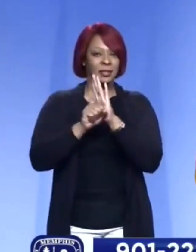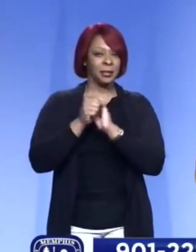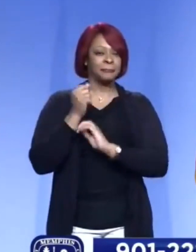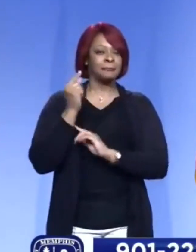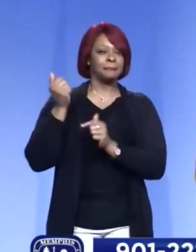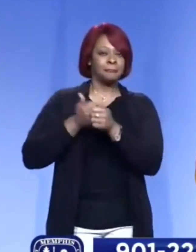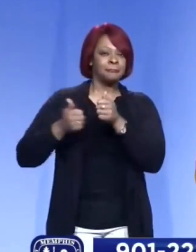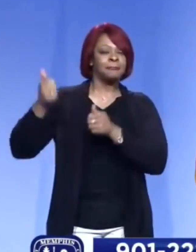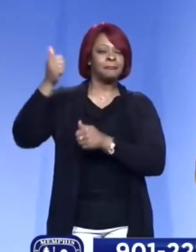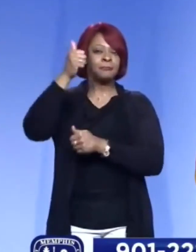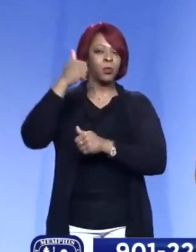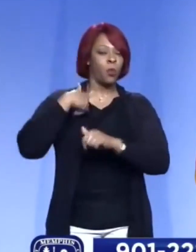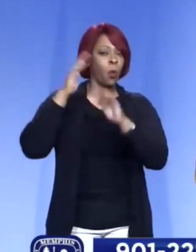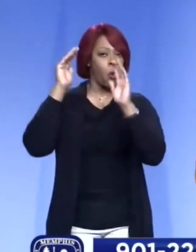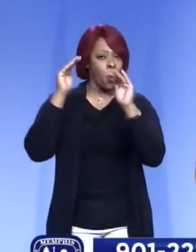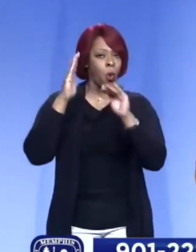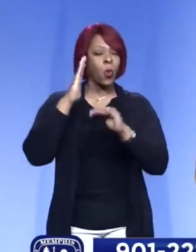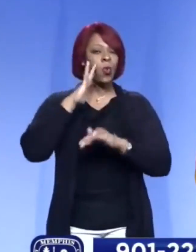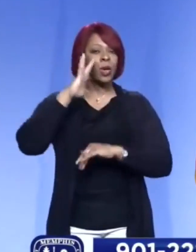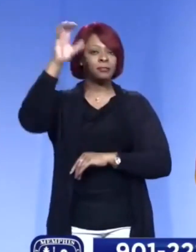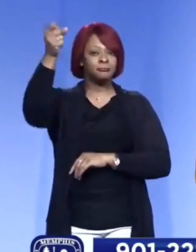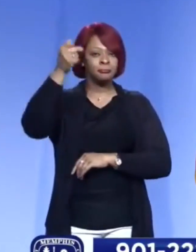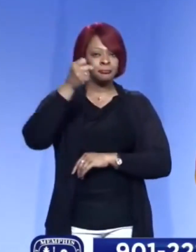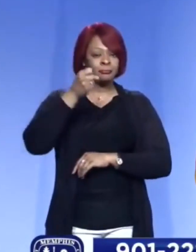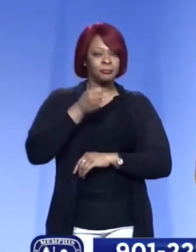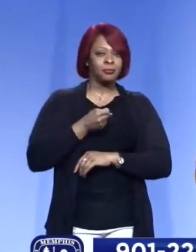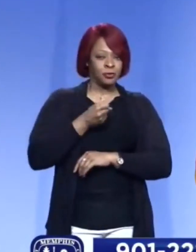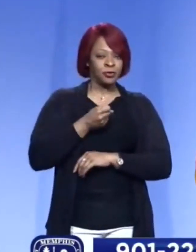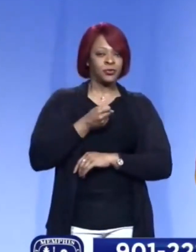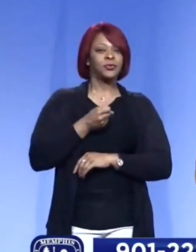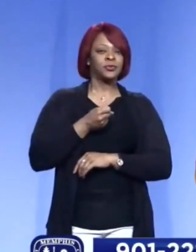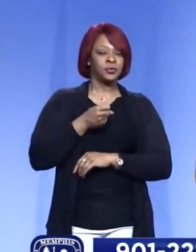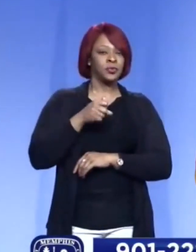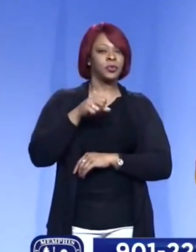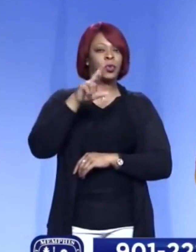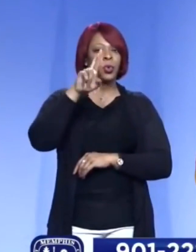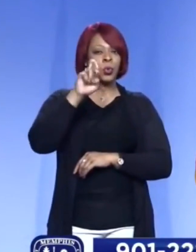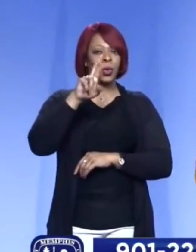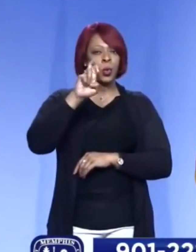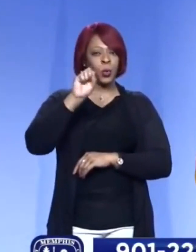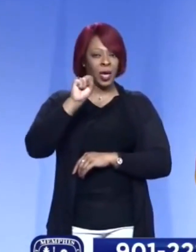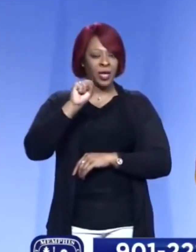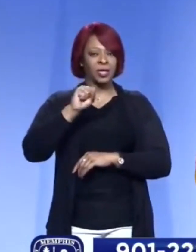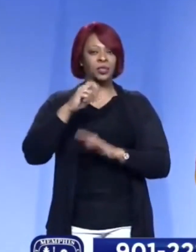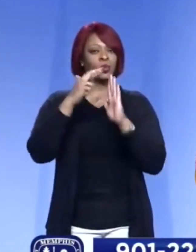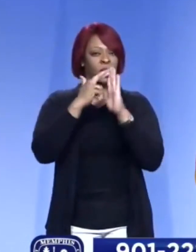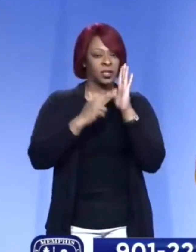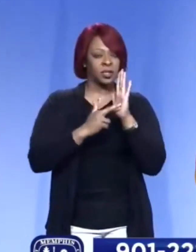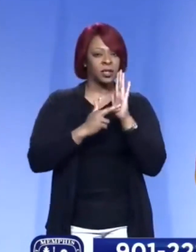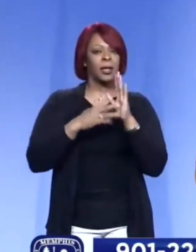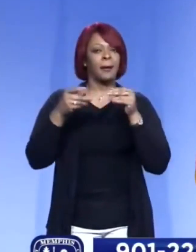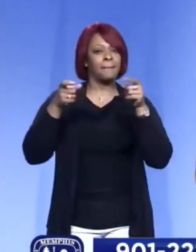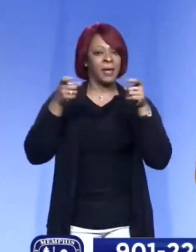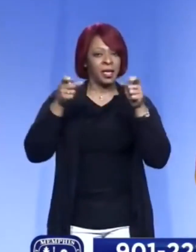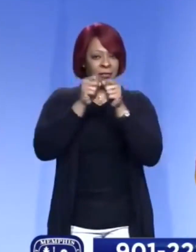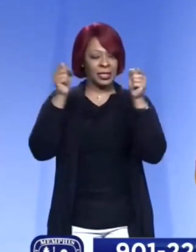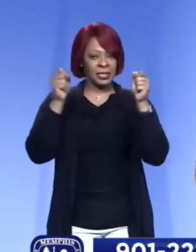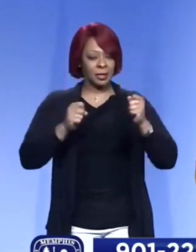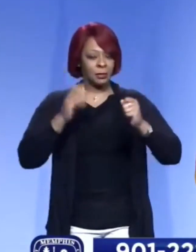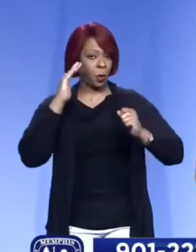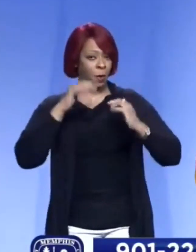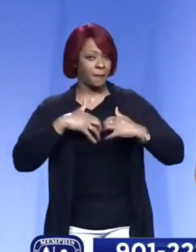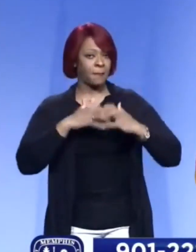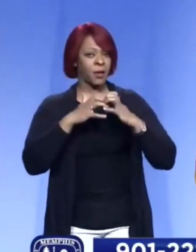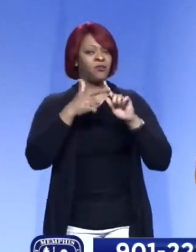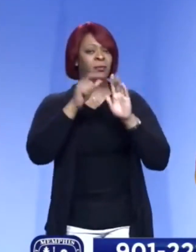el proceso de programación de citas. Nos hemos estado reuniendo con el estado de Tennessee y con suerte estaremos incorporando el nuevo sistema de